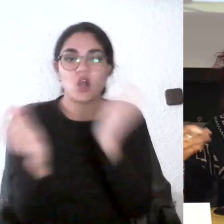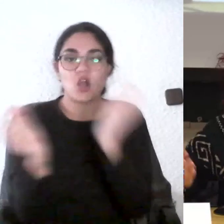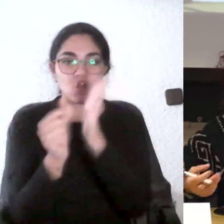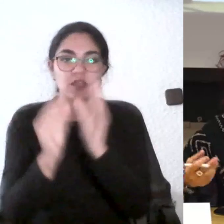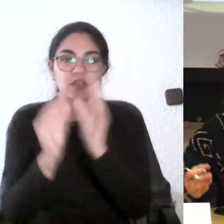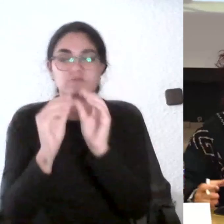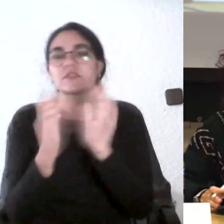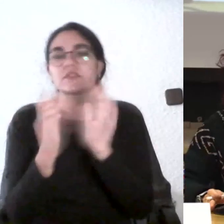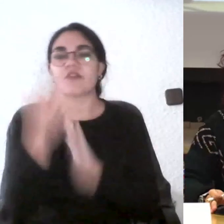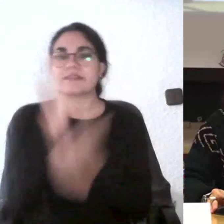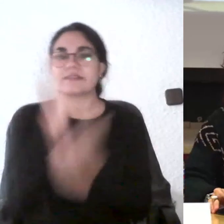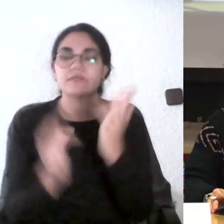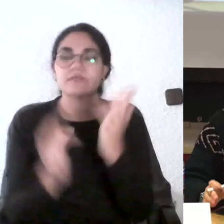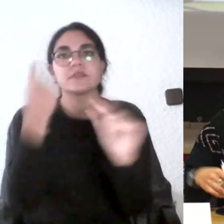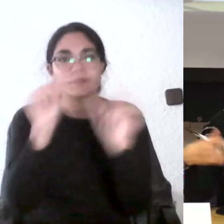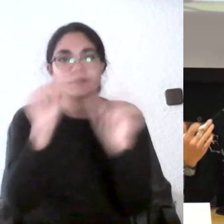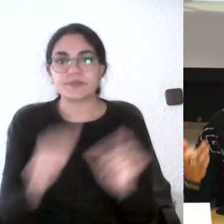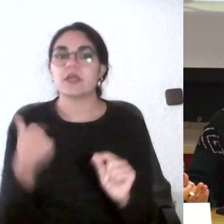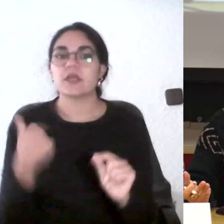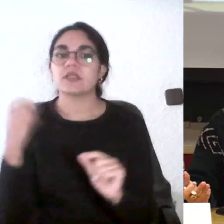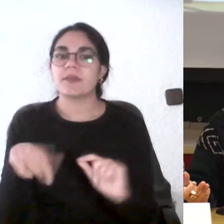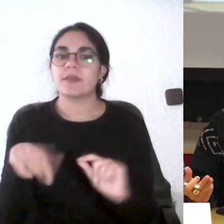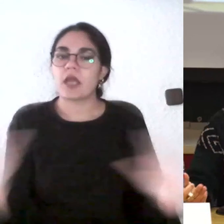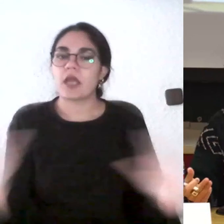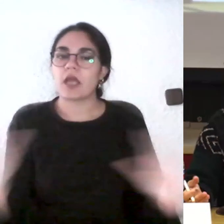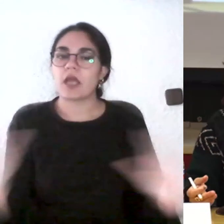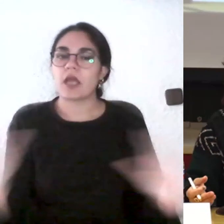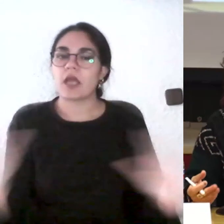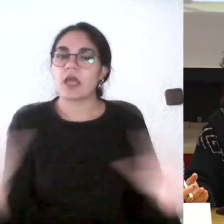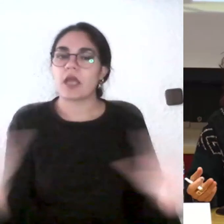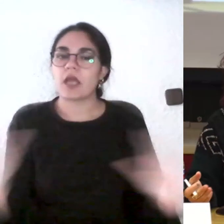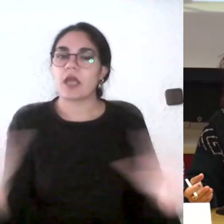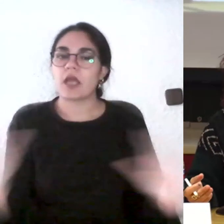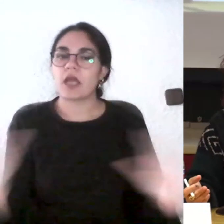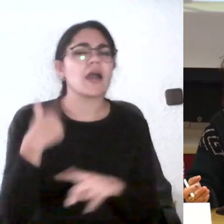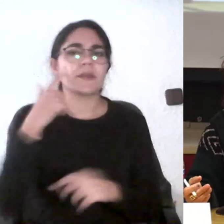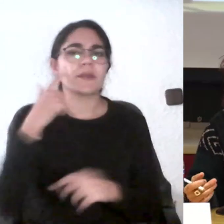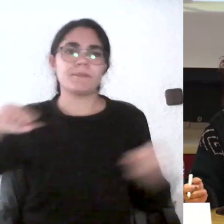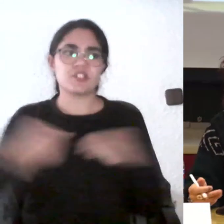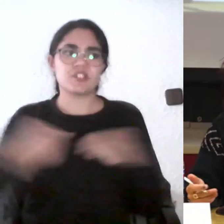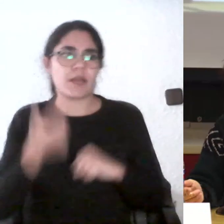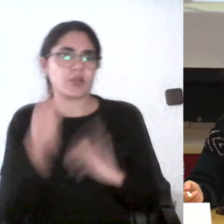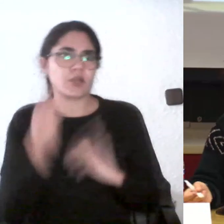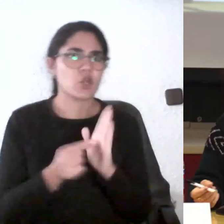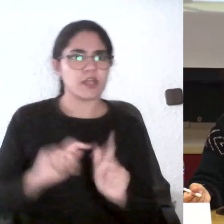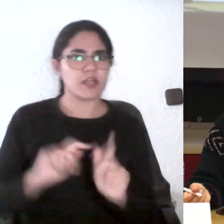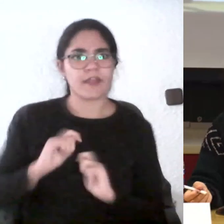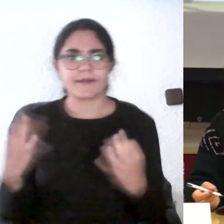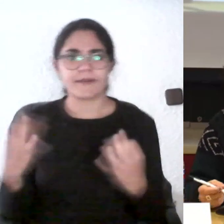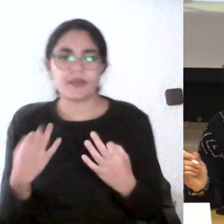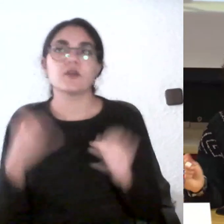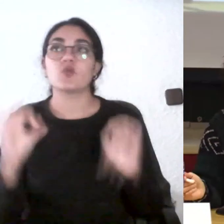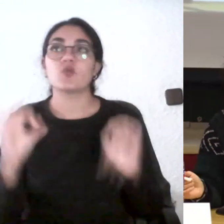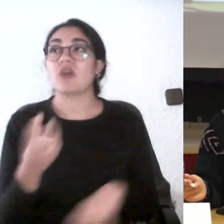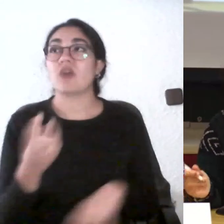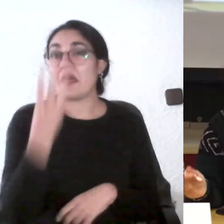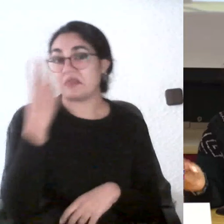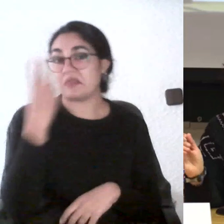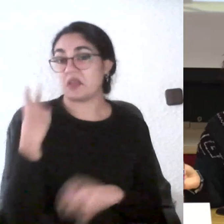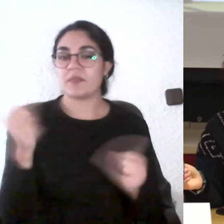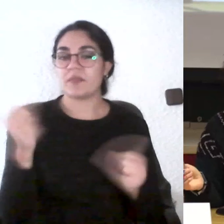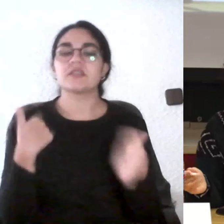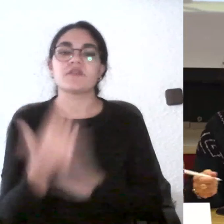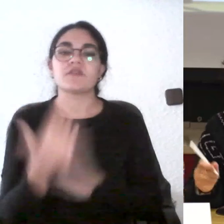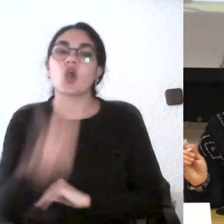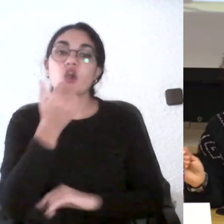incentivarles, instarles a rellenarlas sin esa presión de ver su calificación y eso se lleva haciendo desde hace tres años se les envía un correo se les